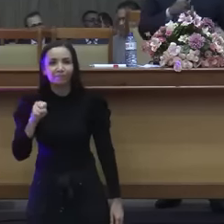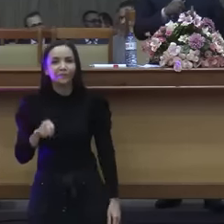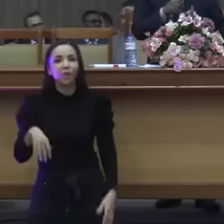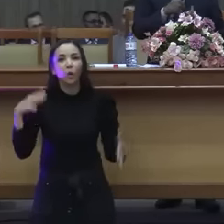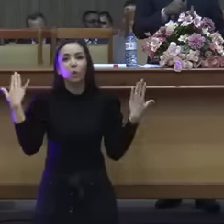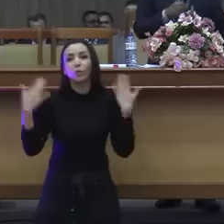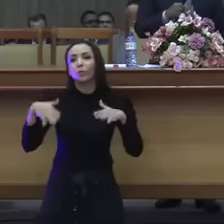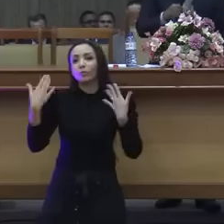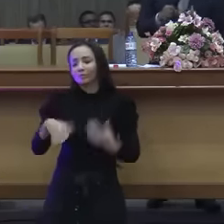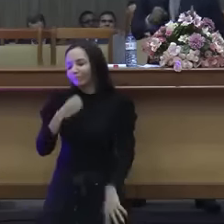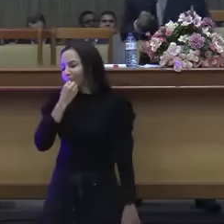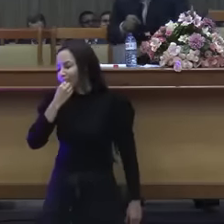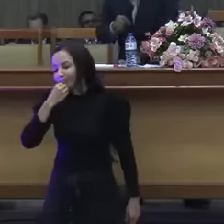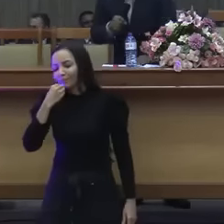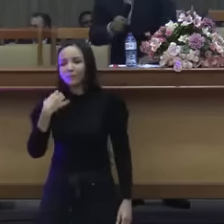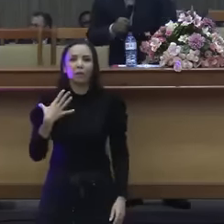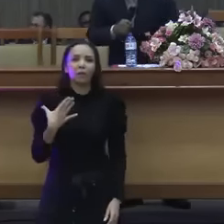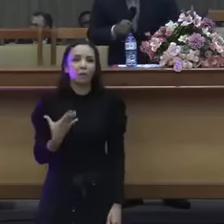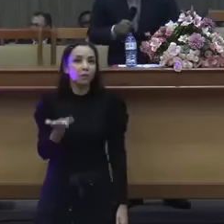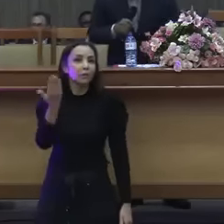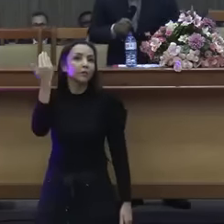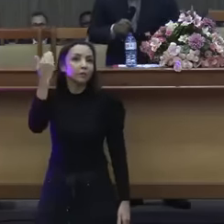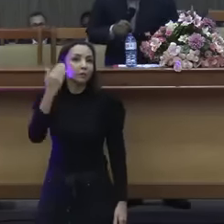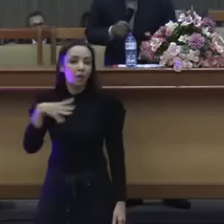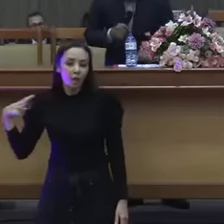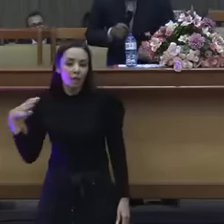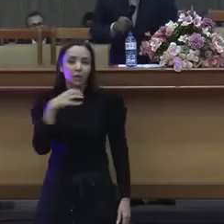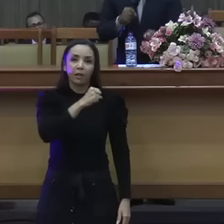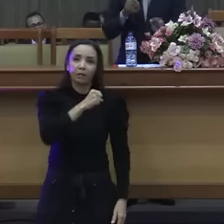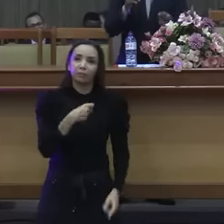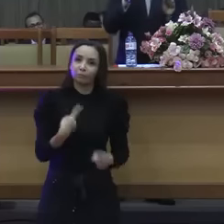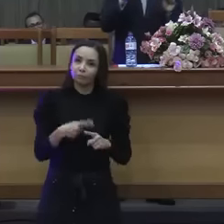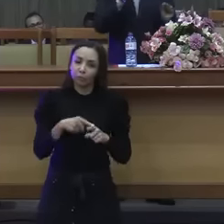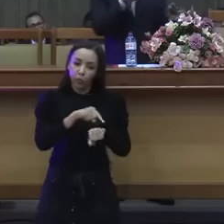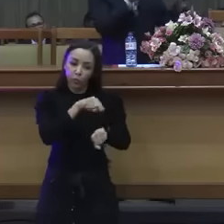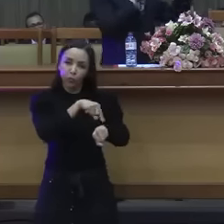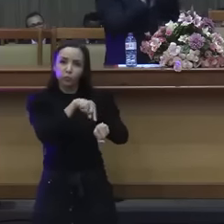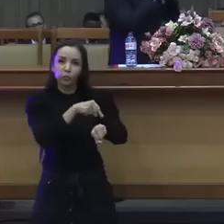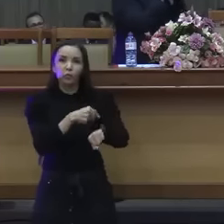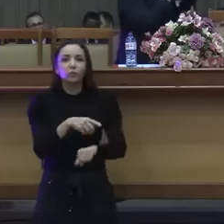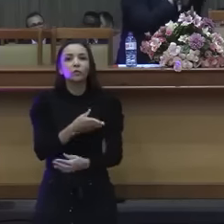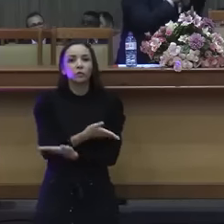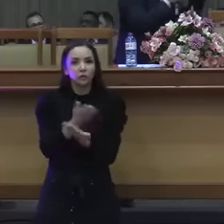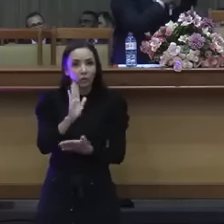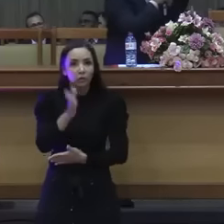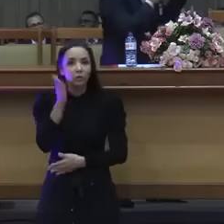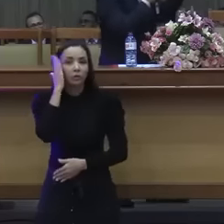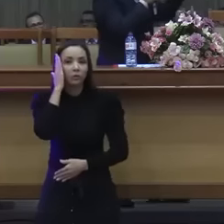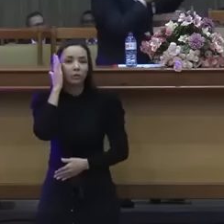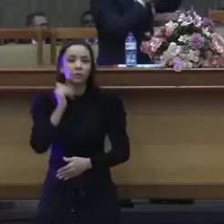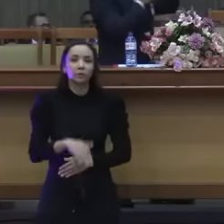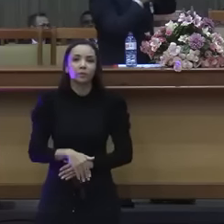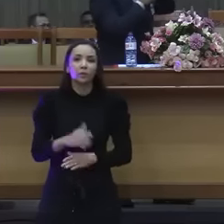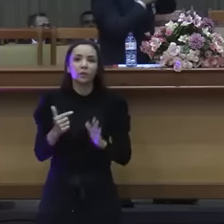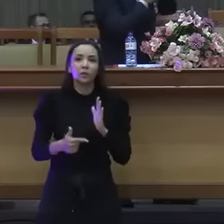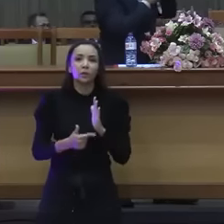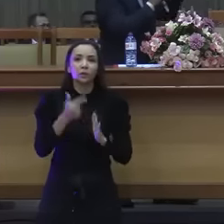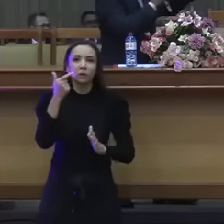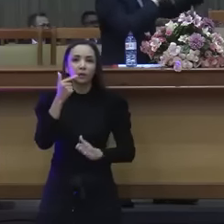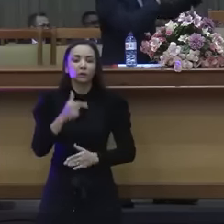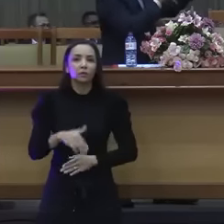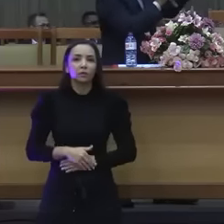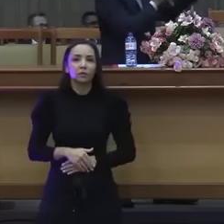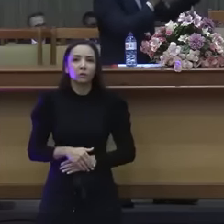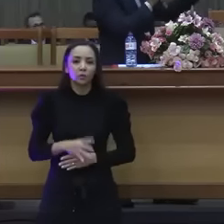Eita coisa boa. Mas vamos lá para me correr aqui. Aí vocês agora já sabem, coloca aí 2 Tessalonicense 3,6